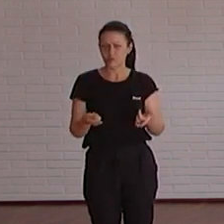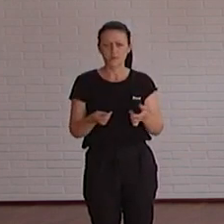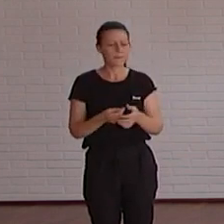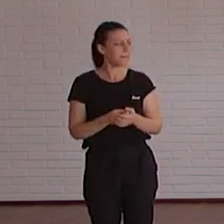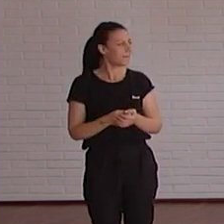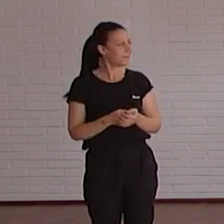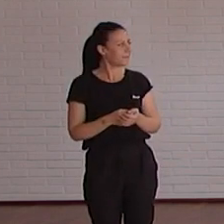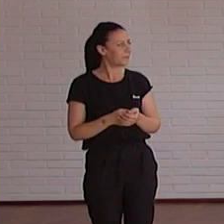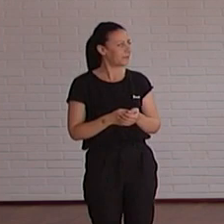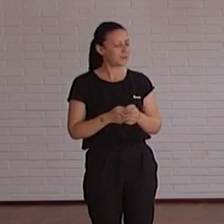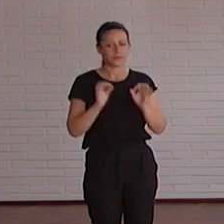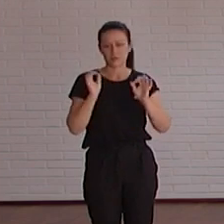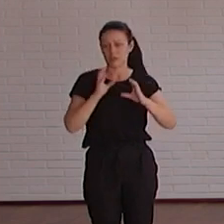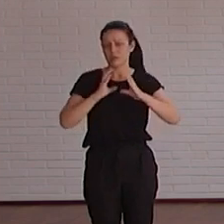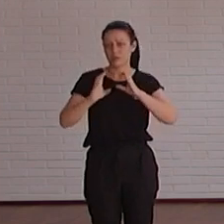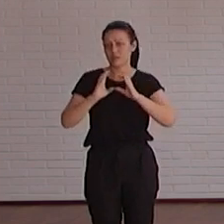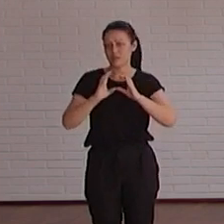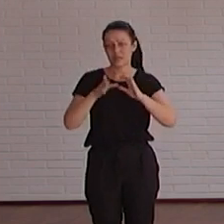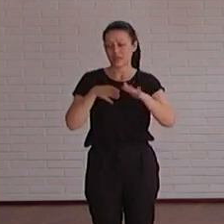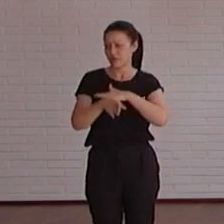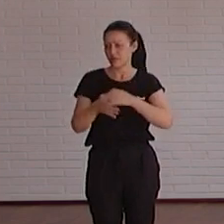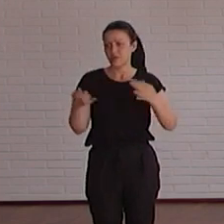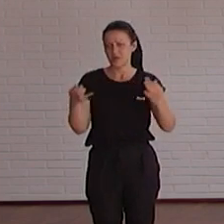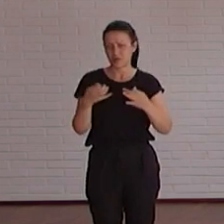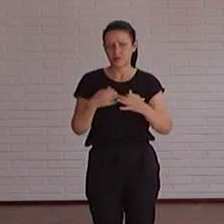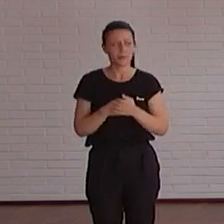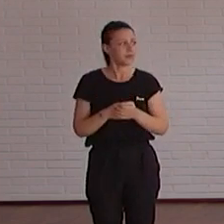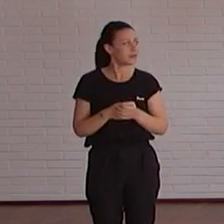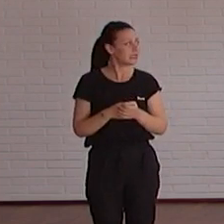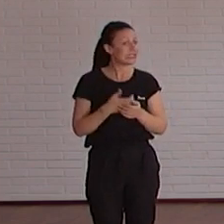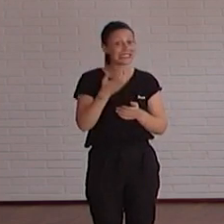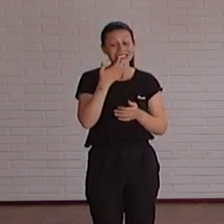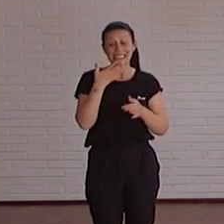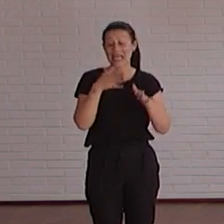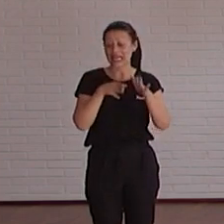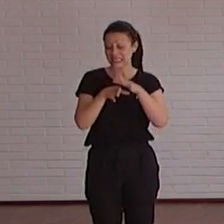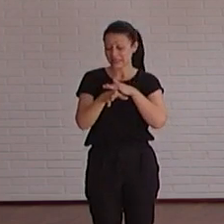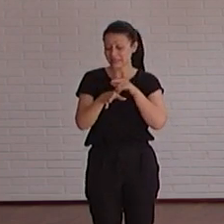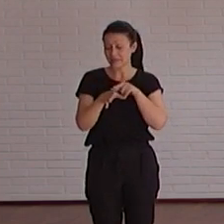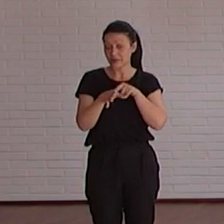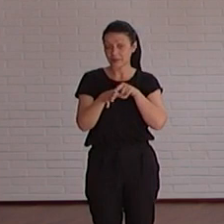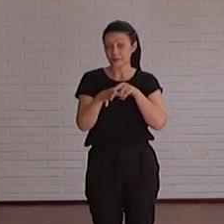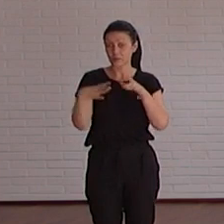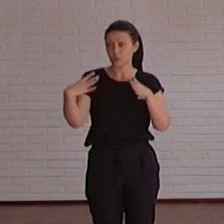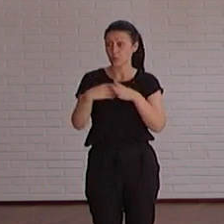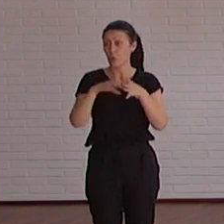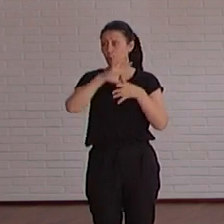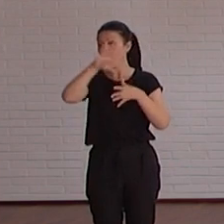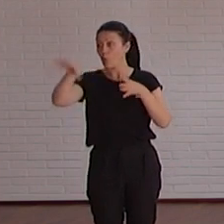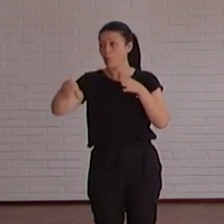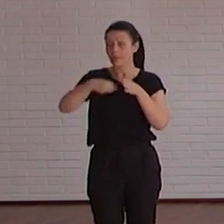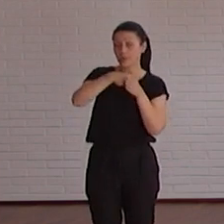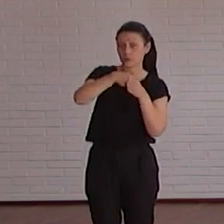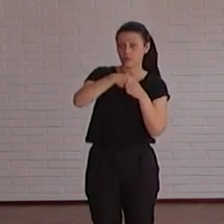eso por definición la comunicación tiene que ser accesible si por accesible ya englobamos todo lo que estamos hablando pues